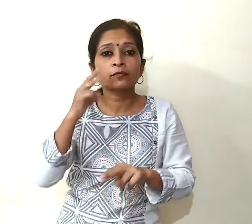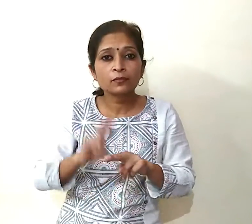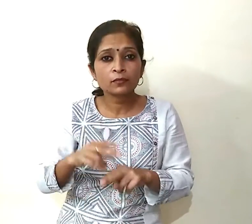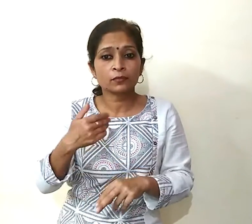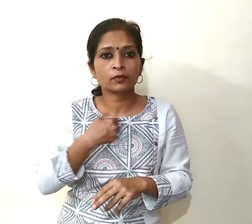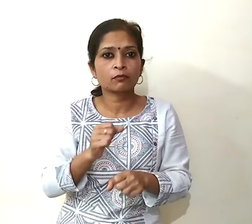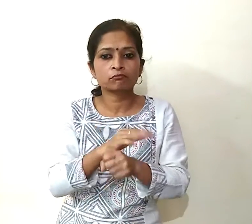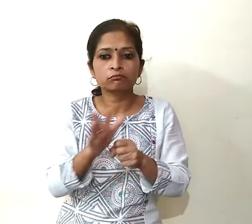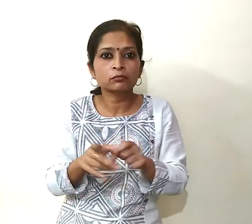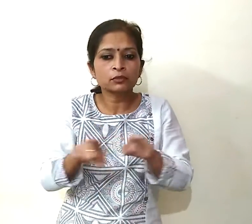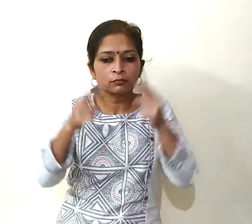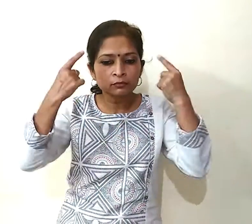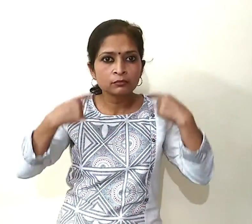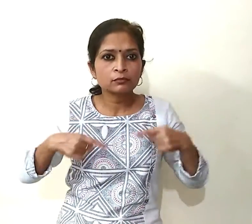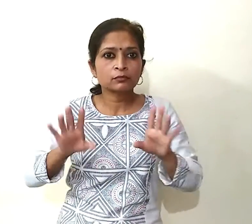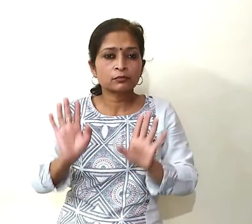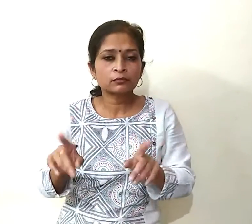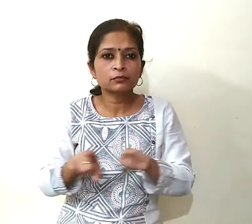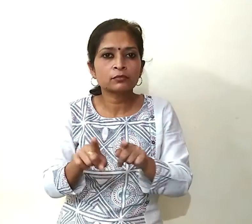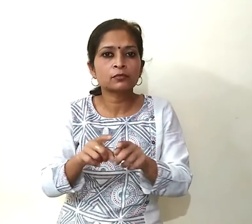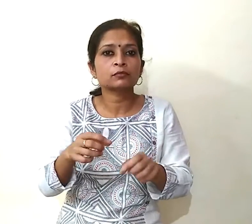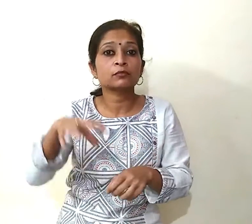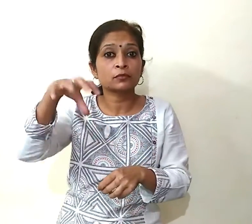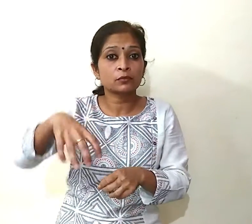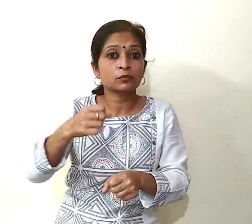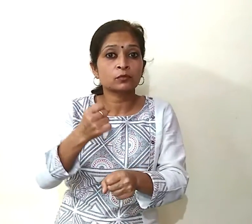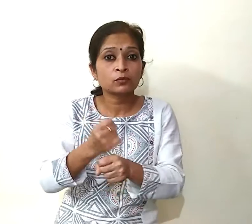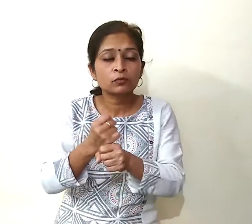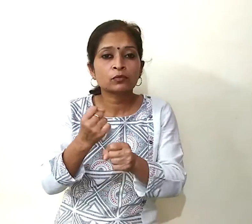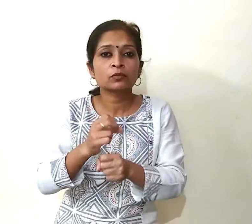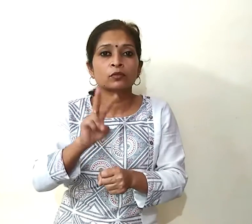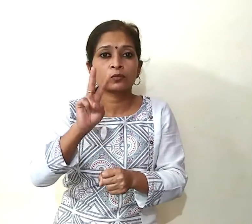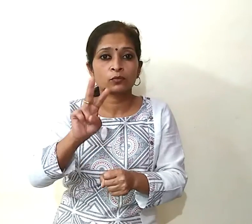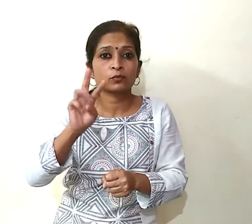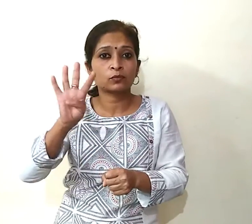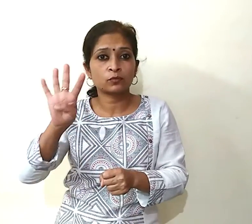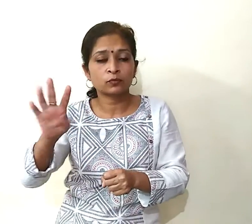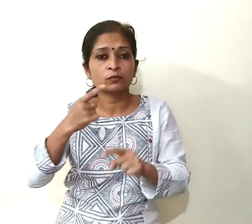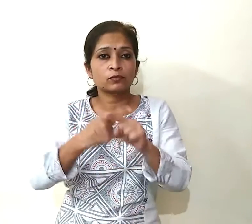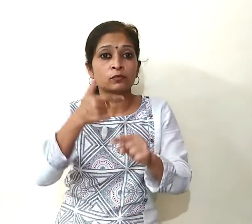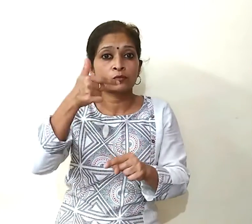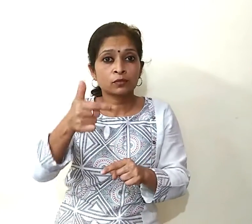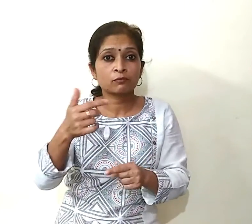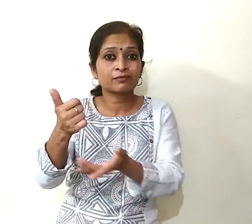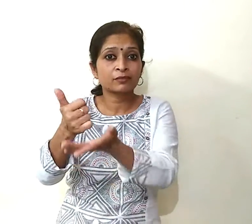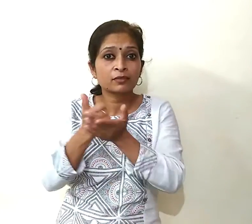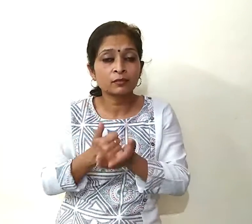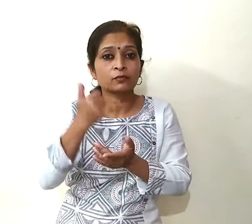में कॉरोना के लक्षण हैं तो कृप्या राज्य हेल्प लाइन नंबर या स्वास्ते मंत्राले की 24-7 हेल्प लाइन नंबर